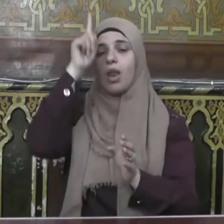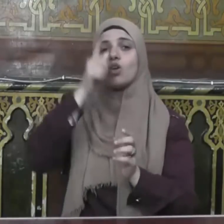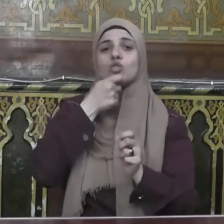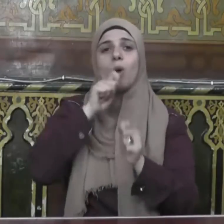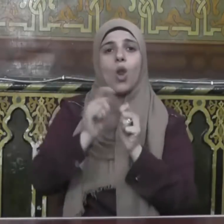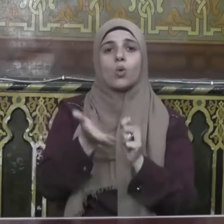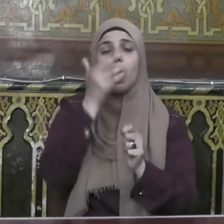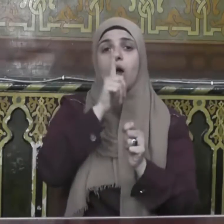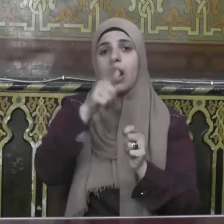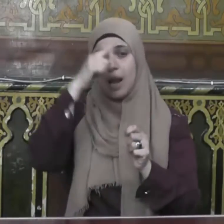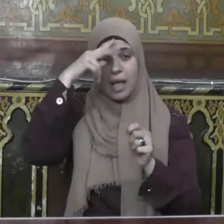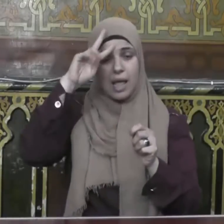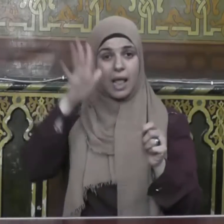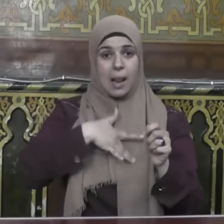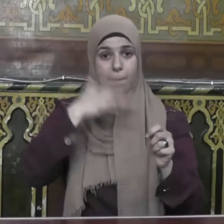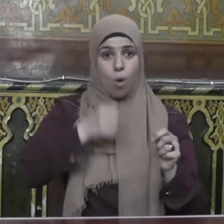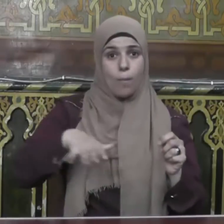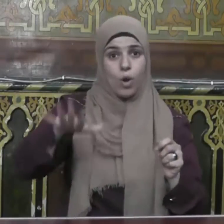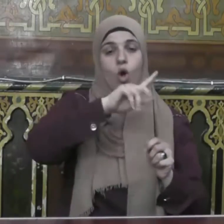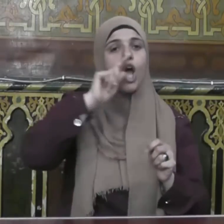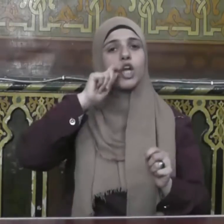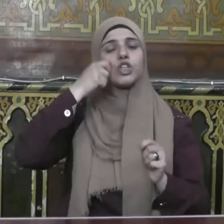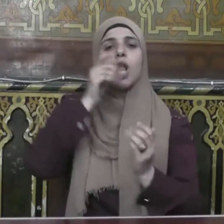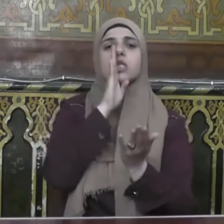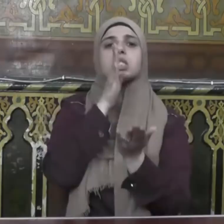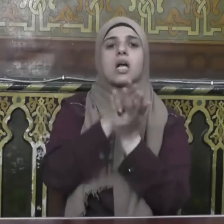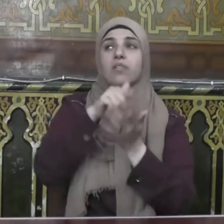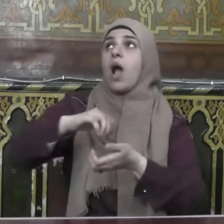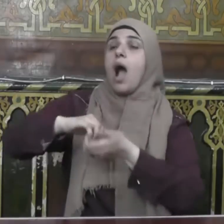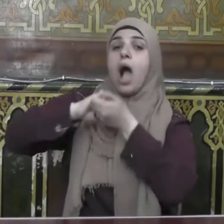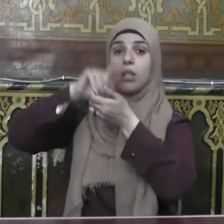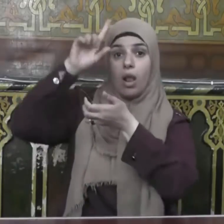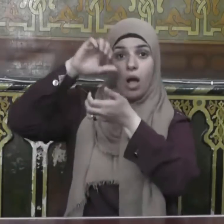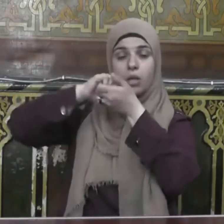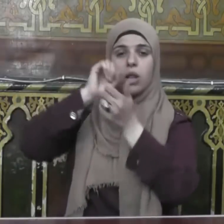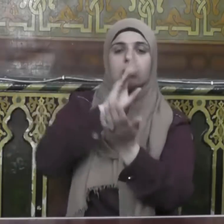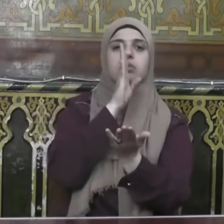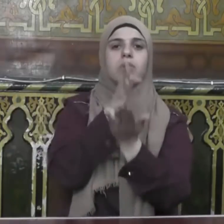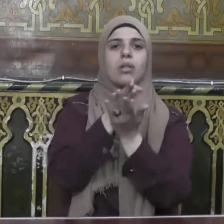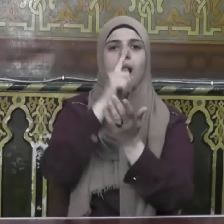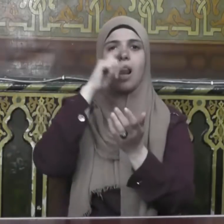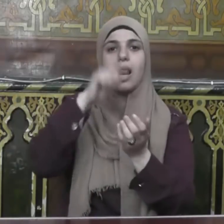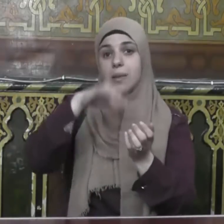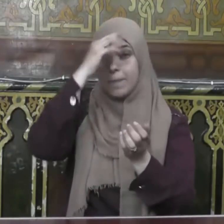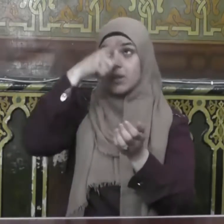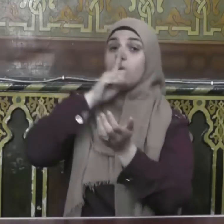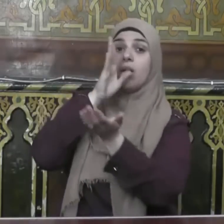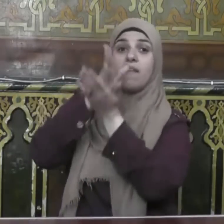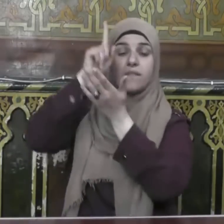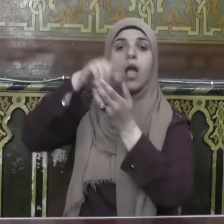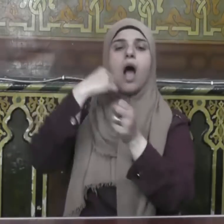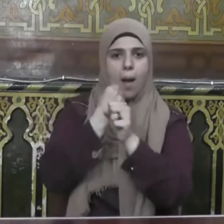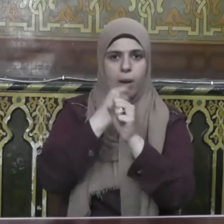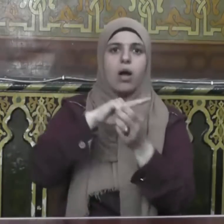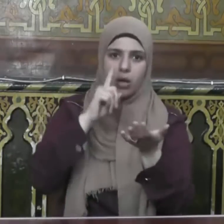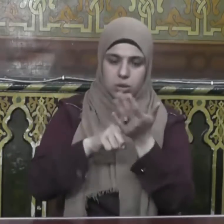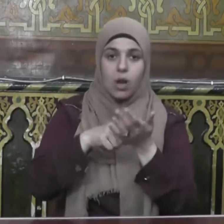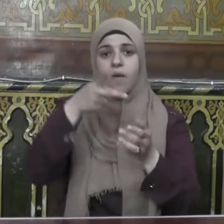المؤمنين رجال صدقوا ما عاهدوا الله عليه فمنهم من قضى نحبه ومنهم من ينتظر وما بدلوا